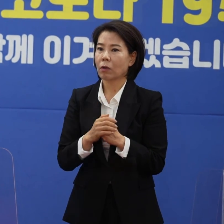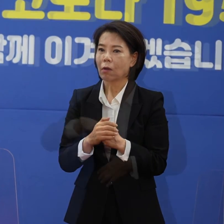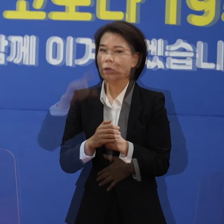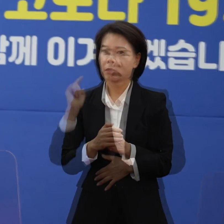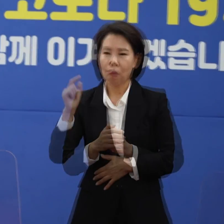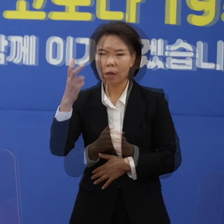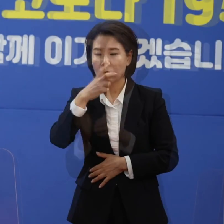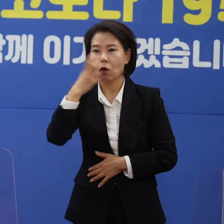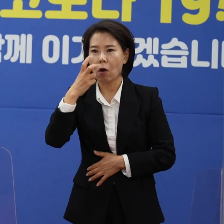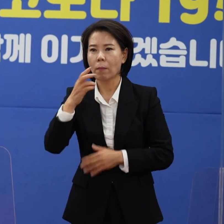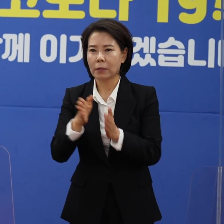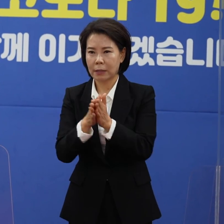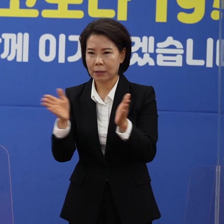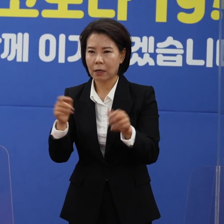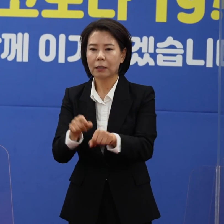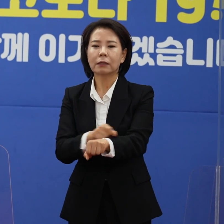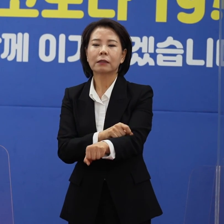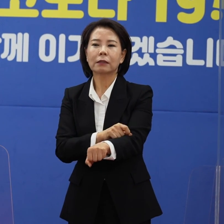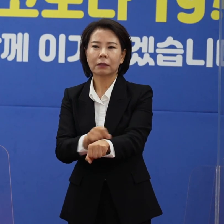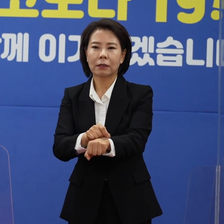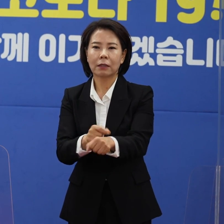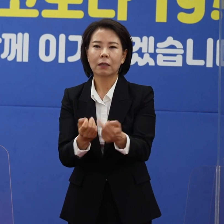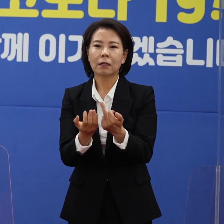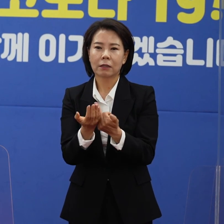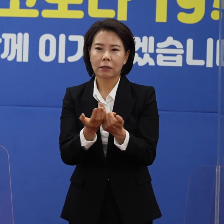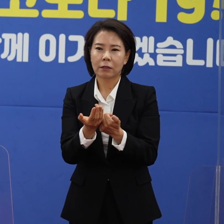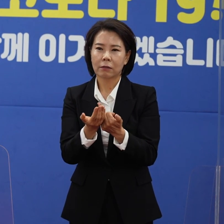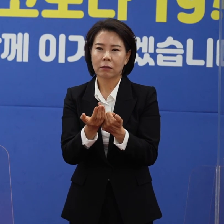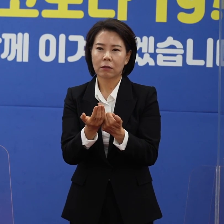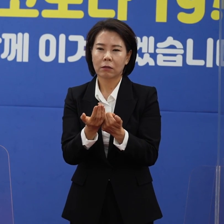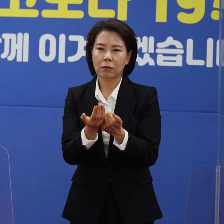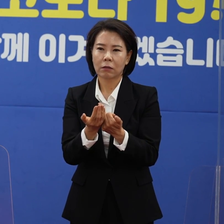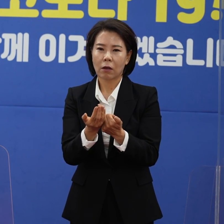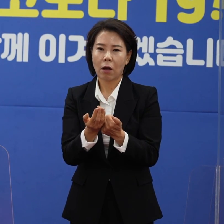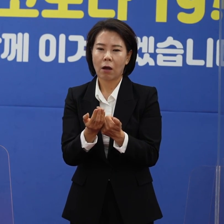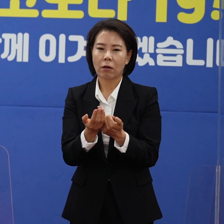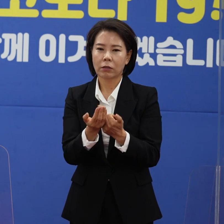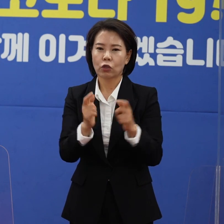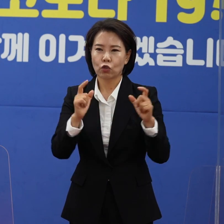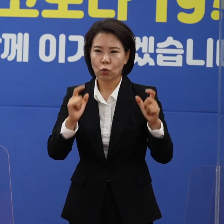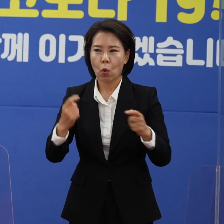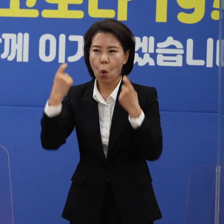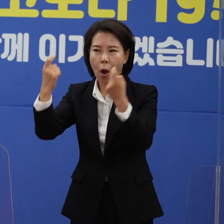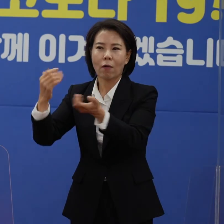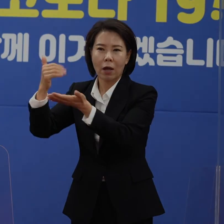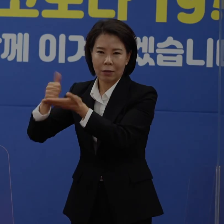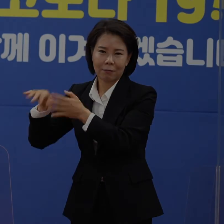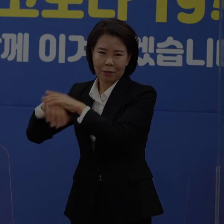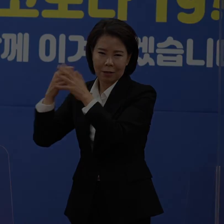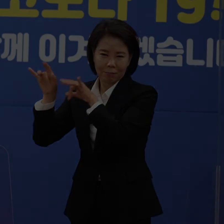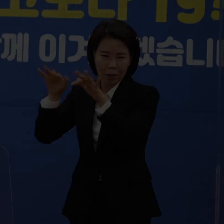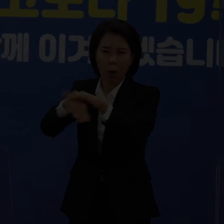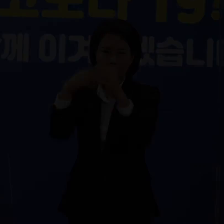점검 및 관광객들이 많은 곳에서는 원스트라이크 아웃제를 적용할 방침입니다.